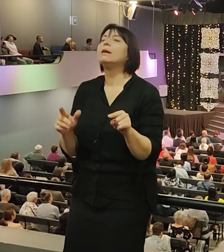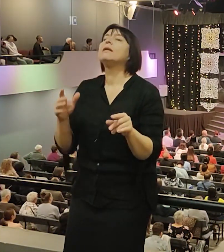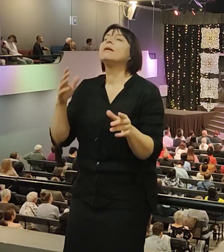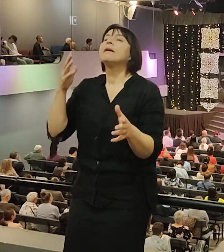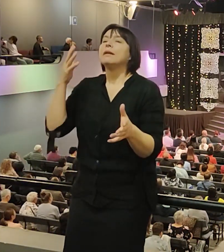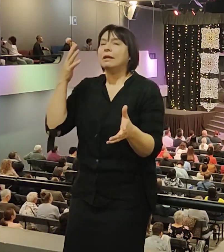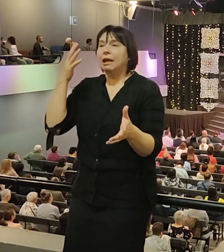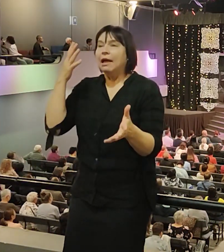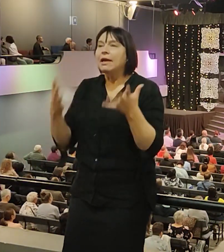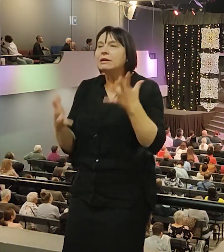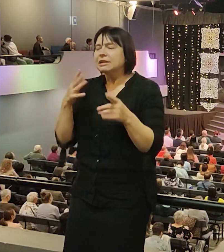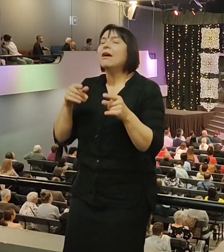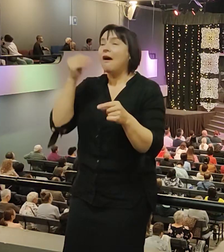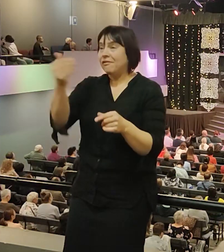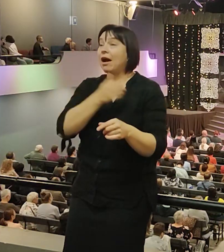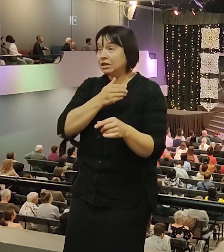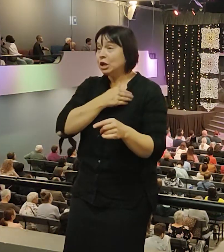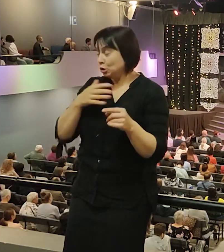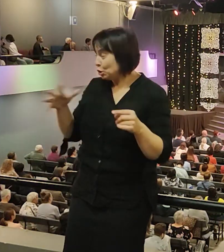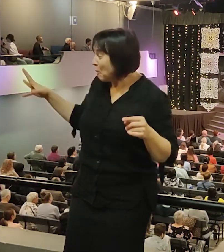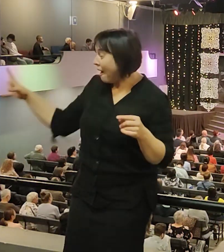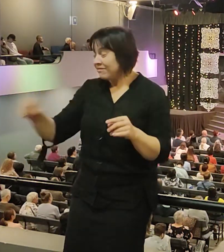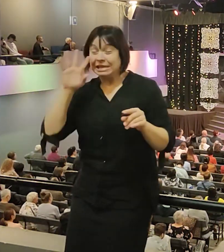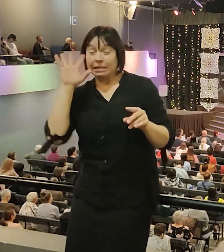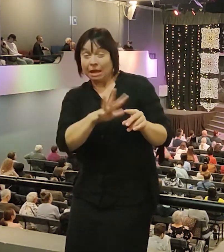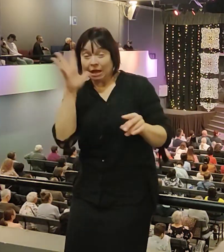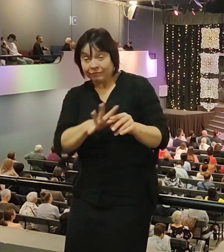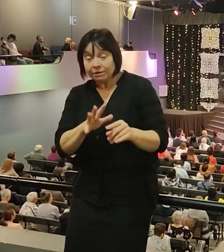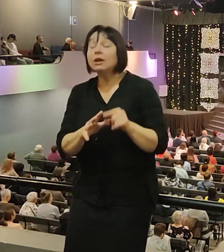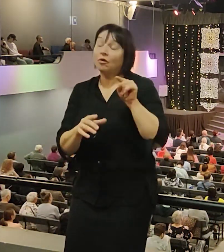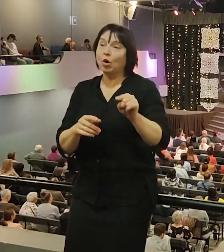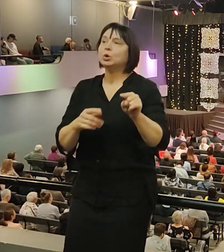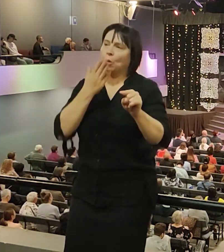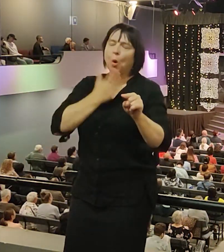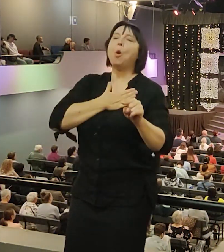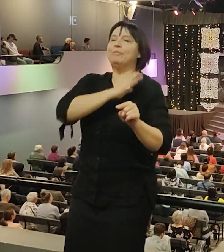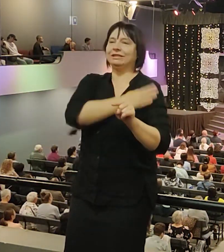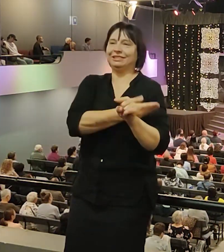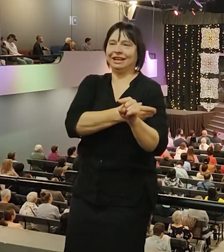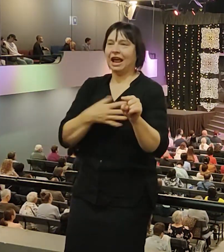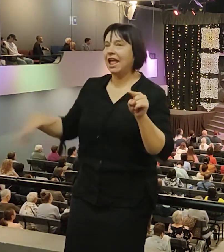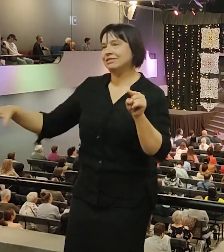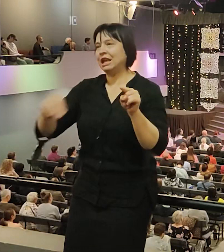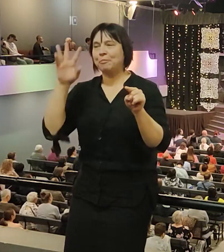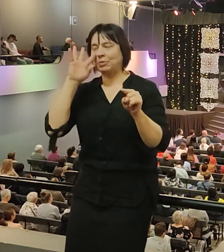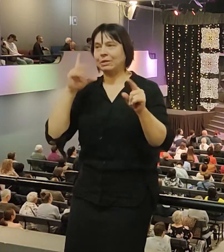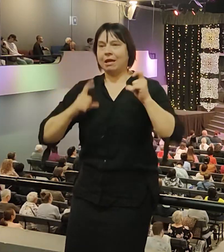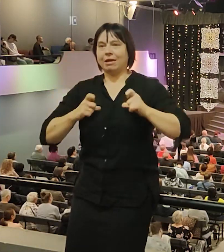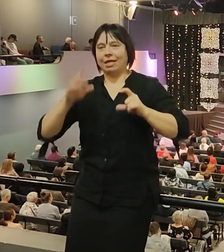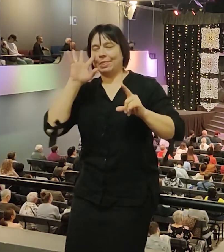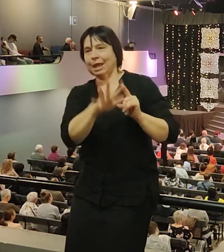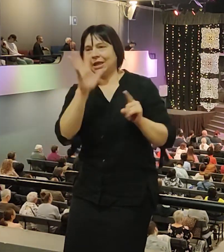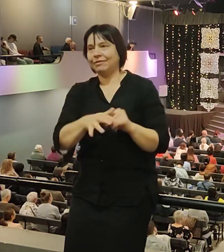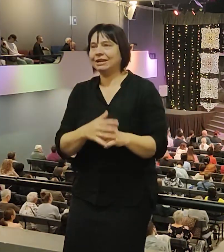сделайте из него любимчика. И его будут ненавидеть. У нас, когда у нас свои дети, они всегда говорят,